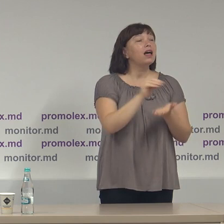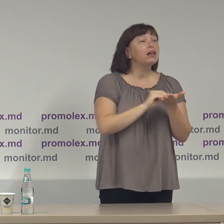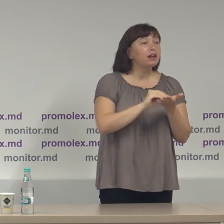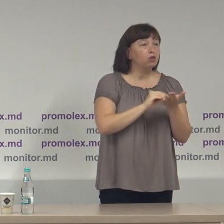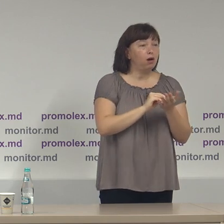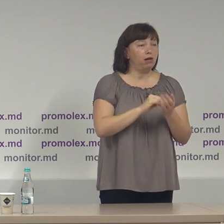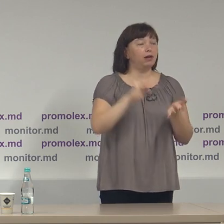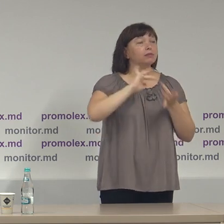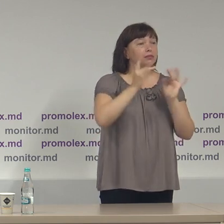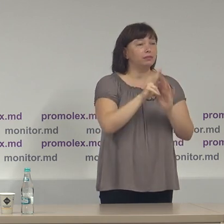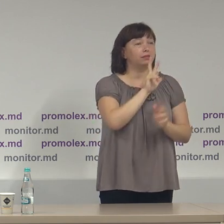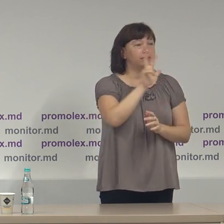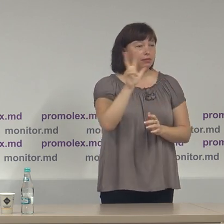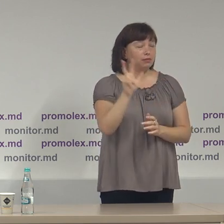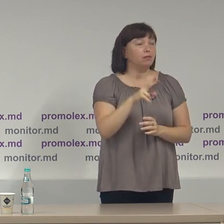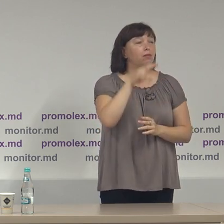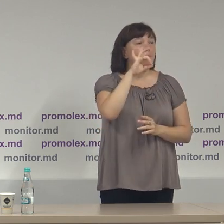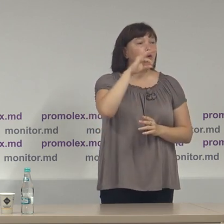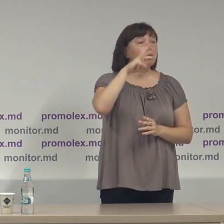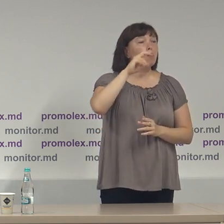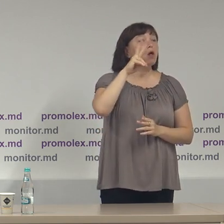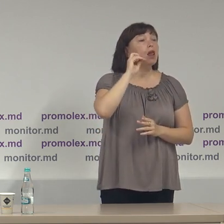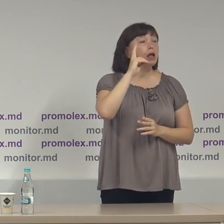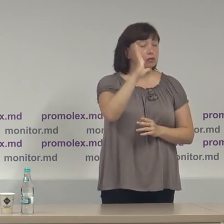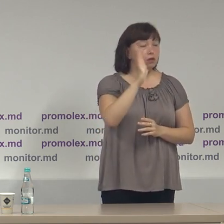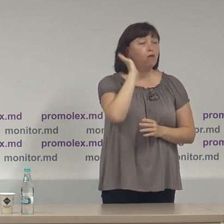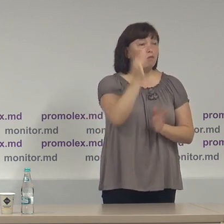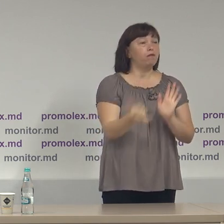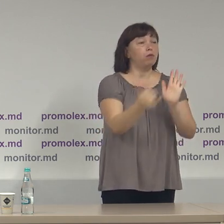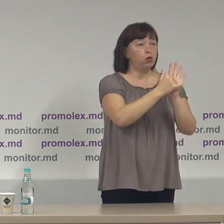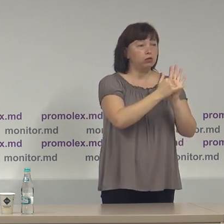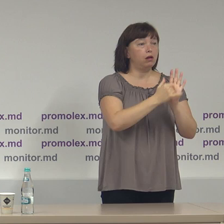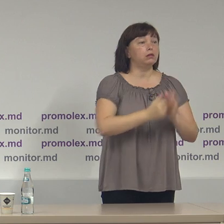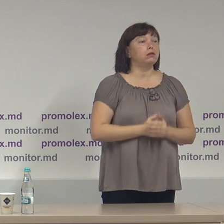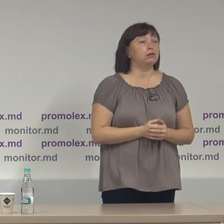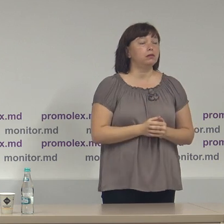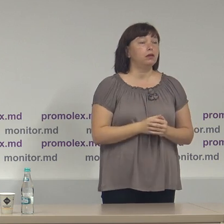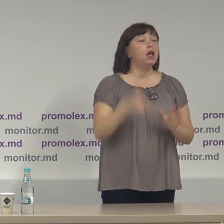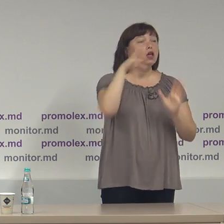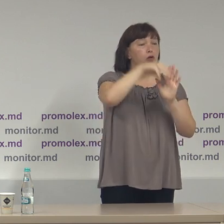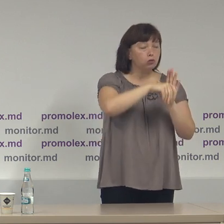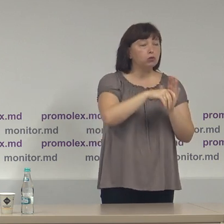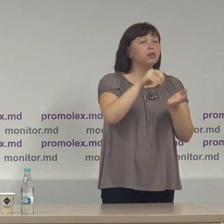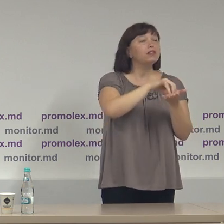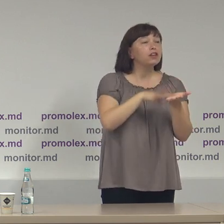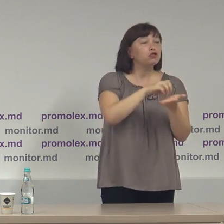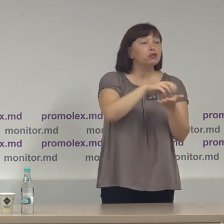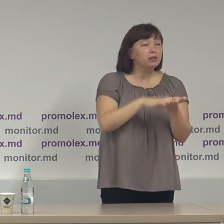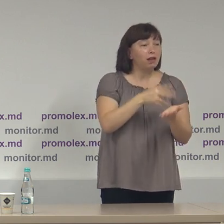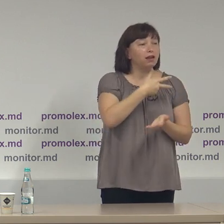pe pagina de Facebook a Asociației Promolex, vor fi păstate, inclusiv înregistrările